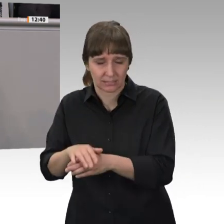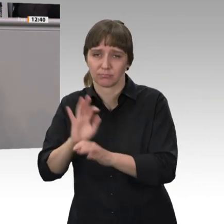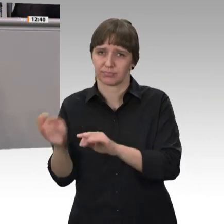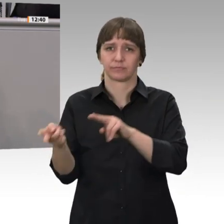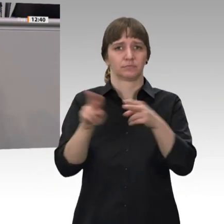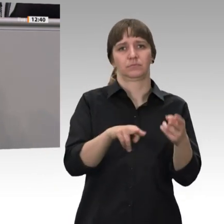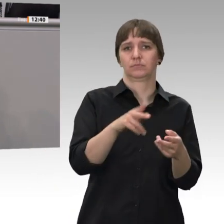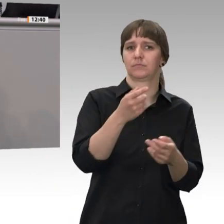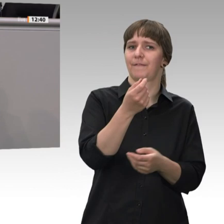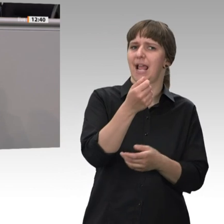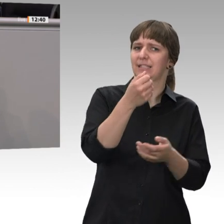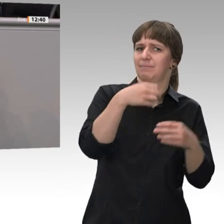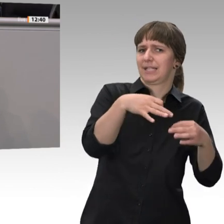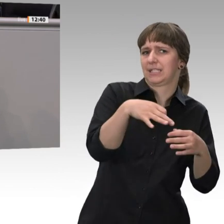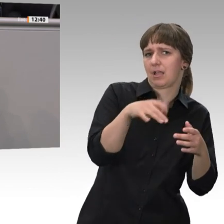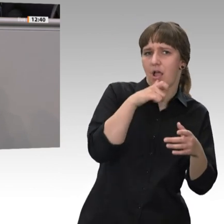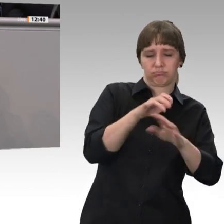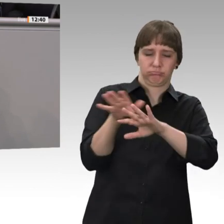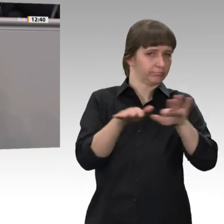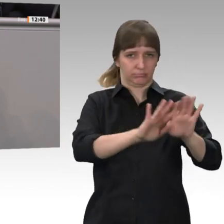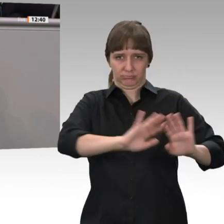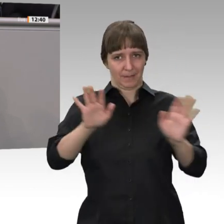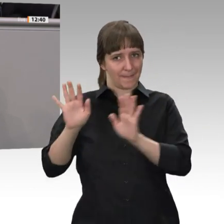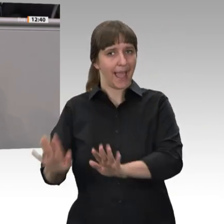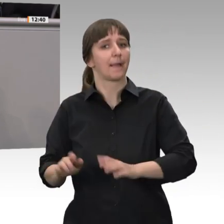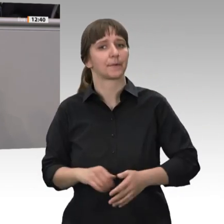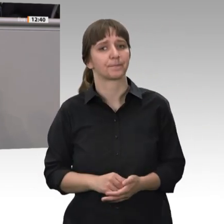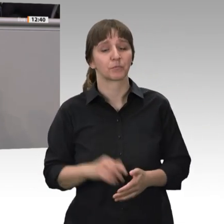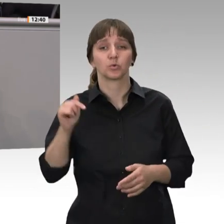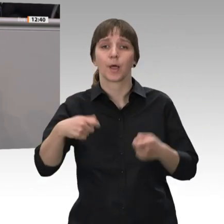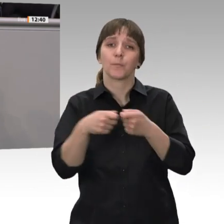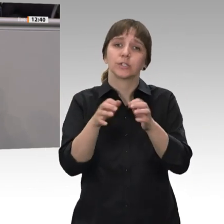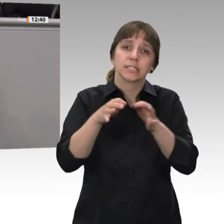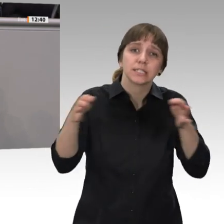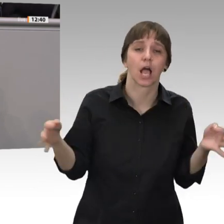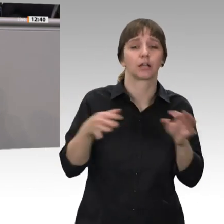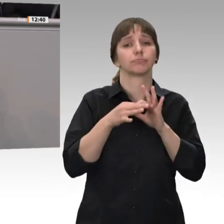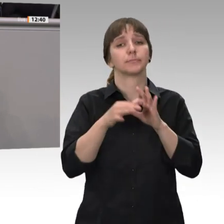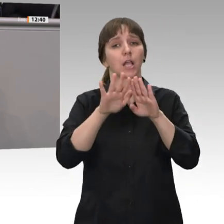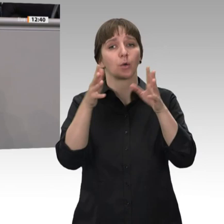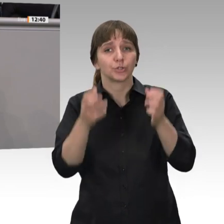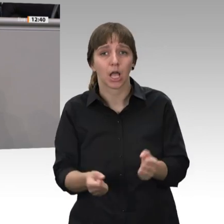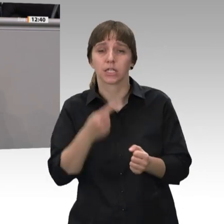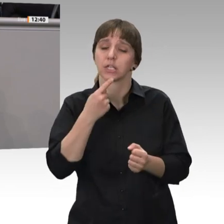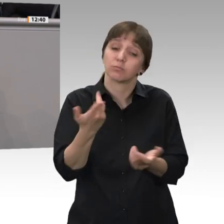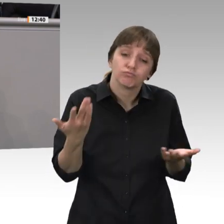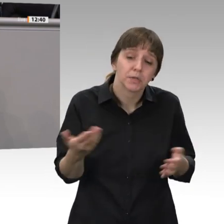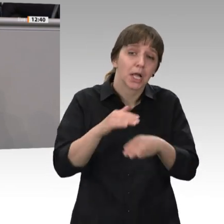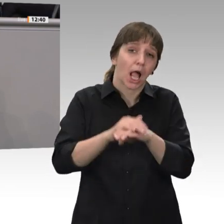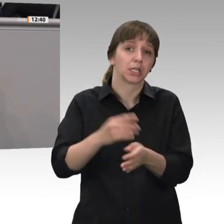Tages im Bundestag je nach Haushaltslage über Höhe oder Tiefe von Rentenansprüchen entschieden wird. Nein,